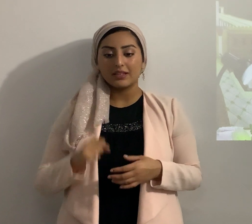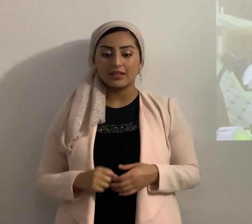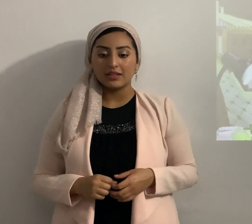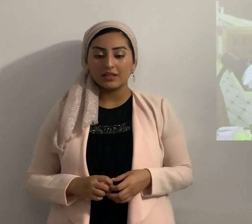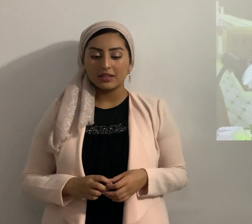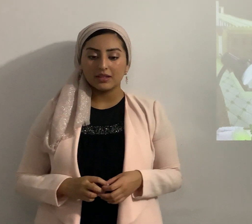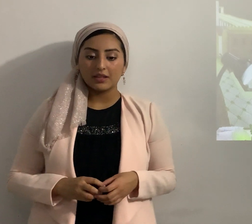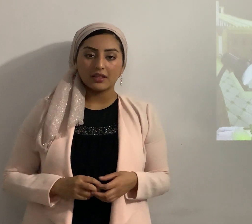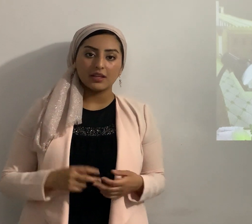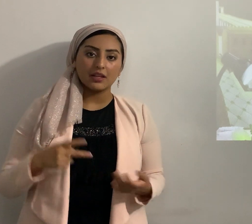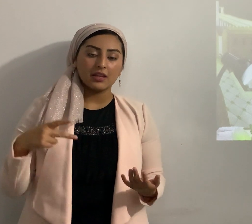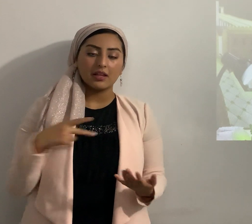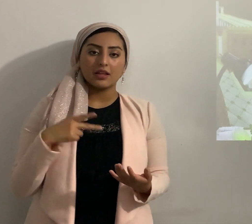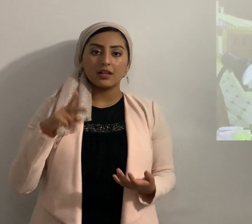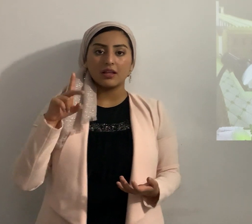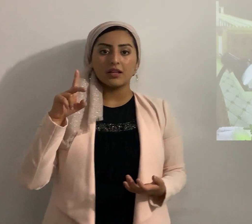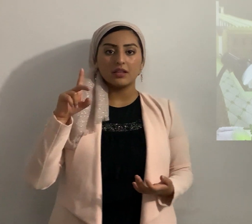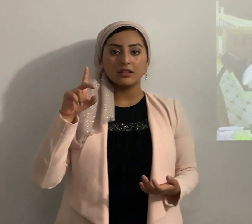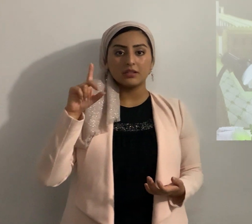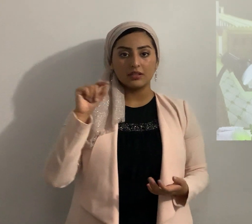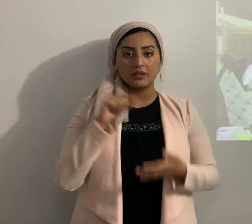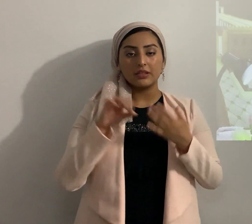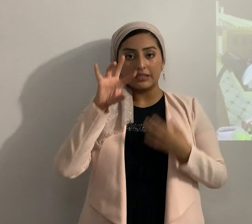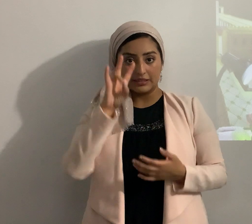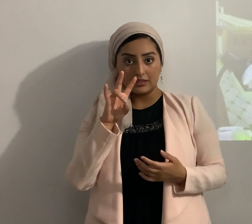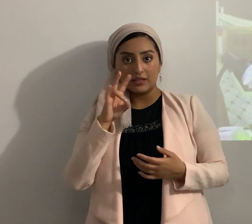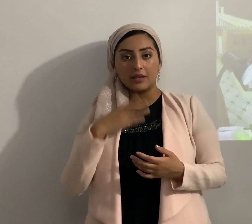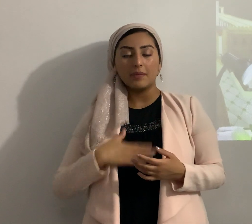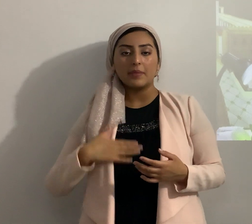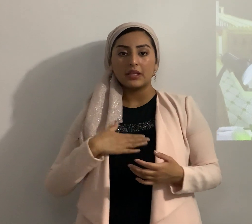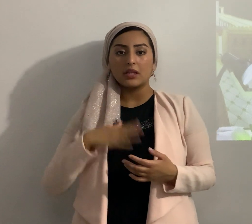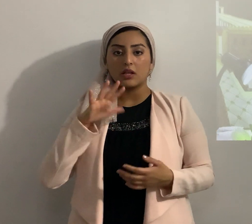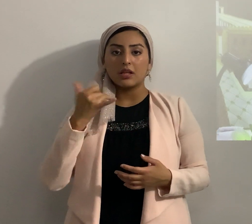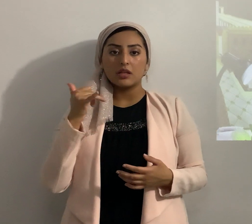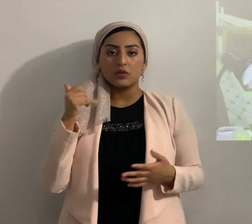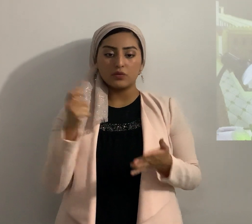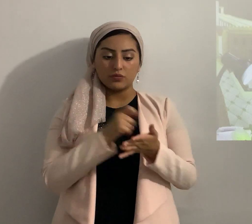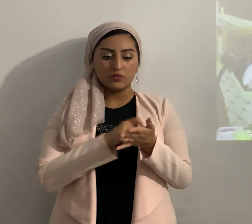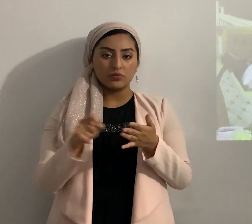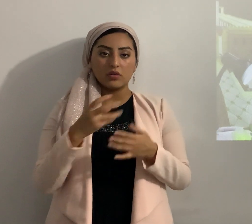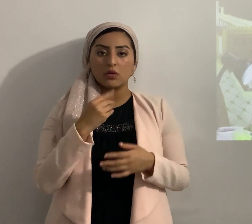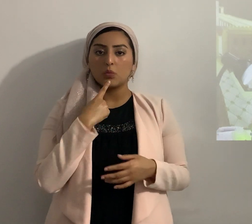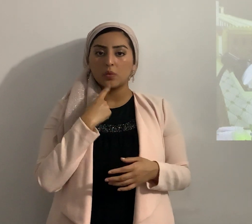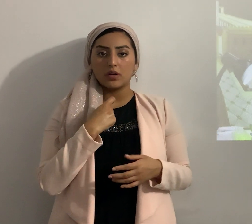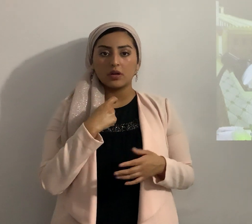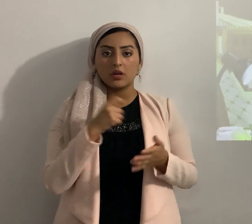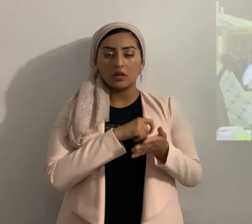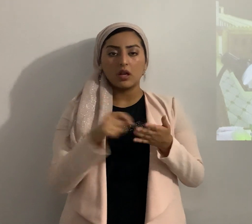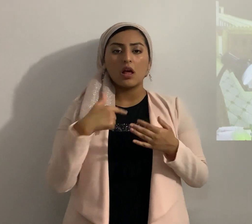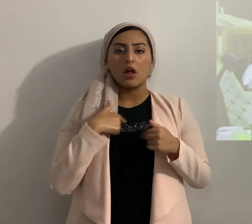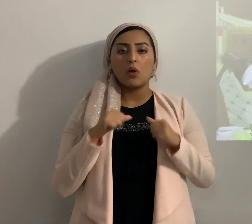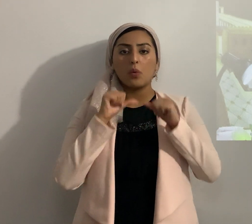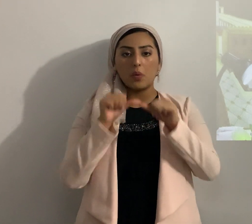Salmo 20 verso 7 también por favor un marcador amarillo y uno rojo yo le hago así no sé tu